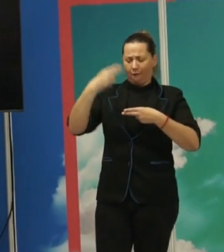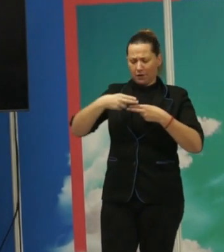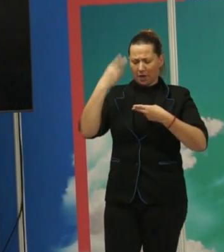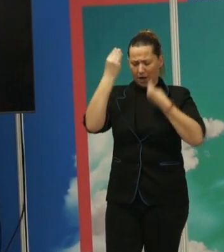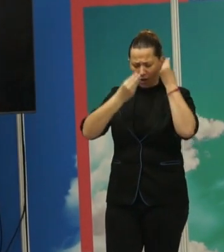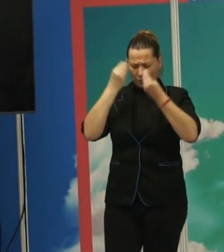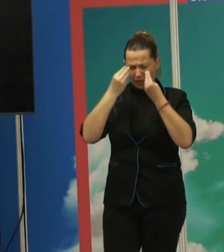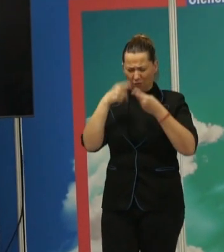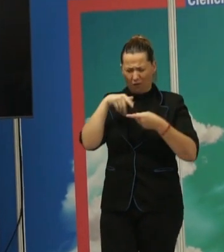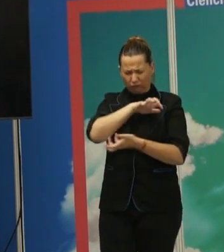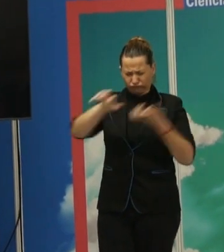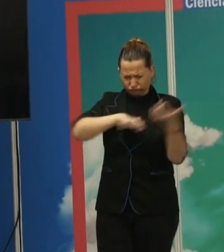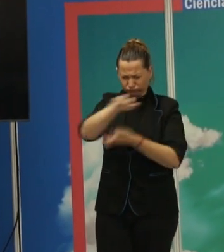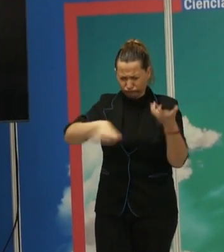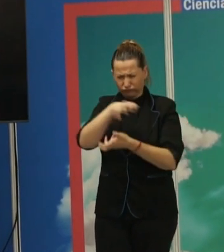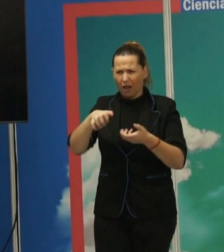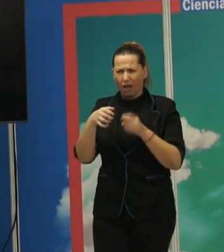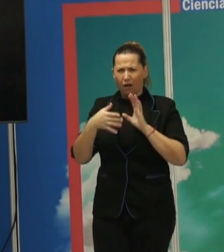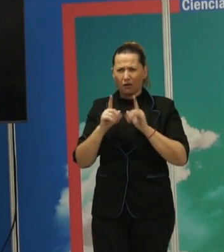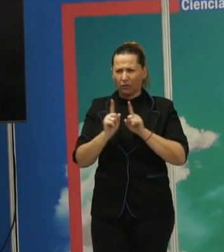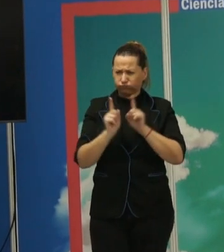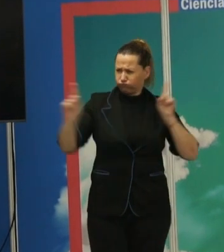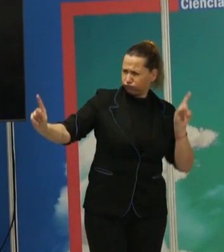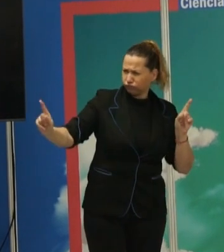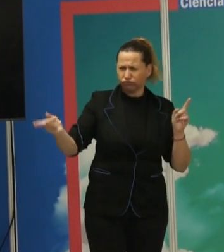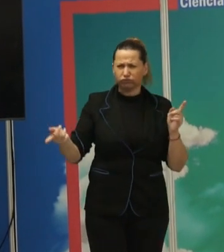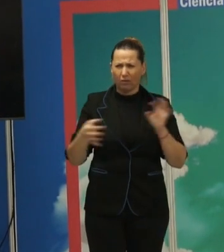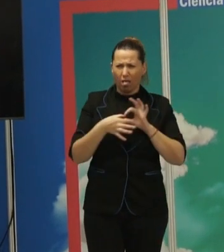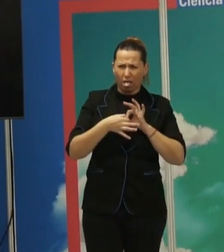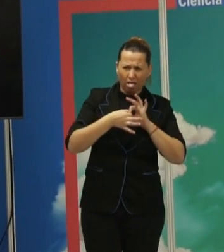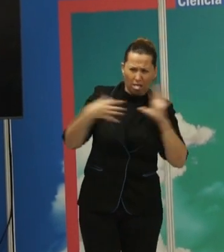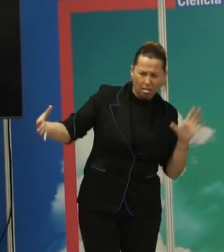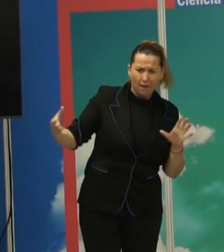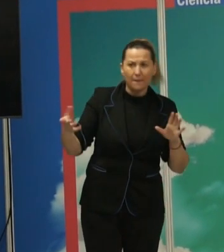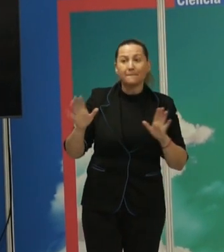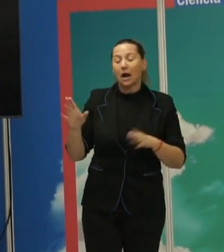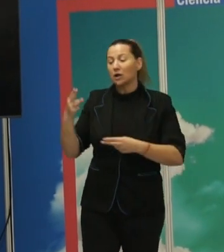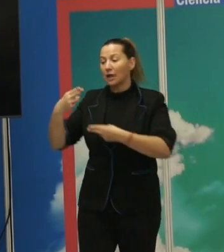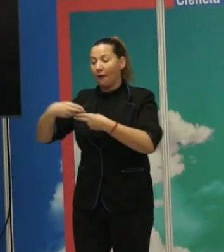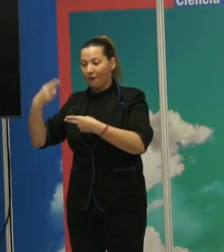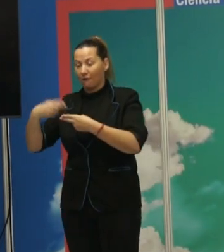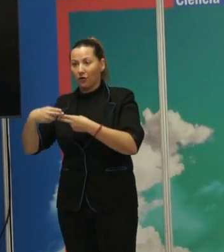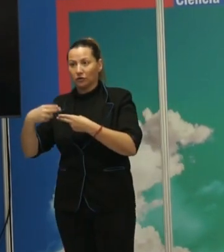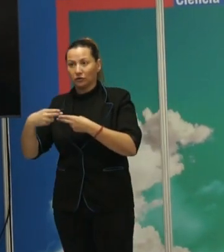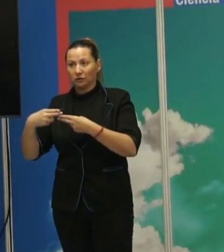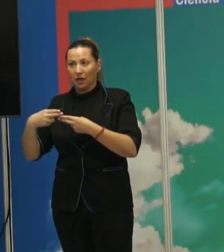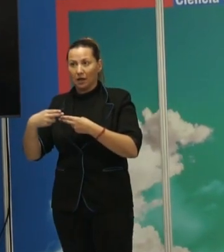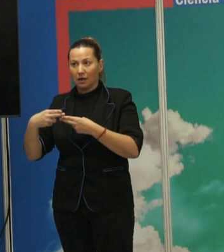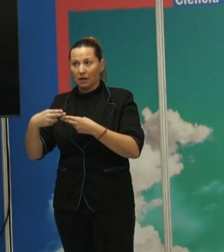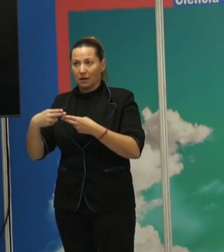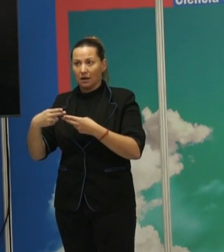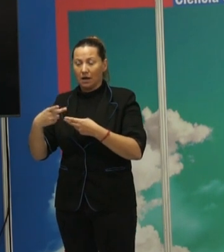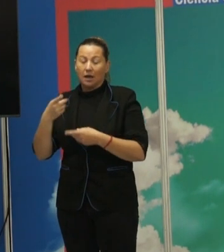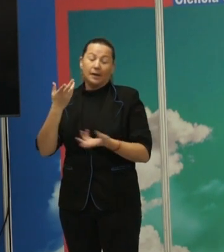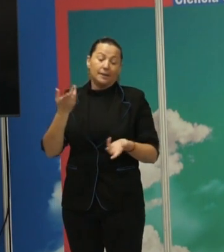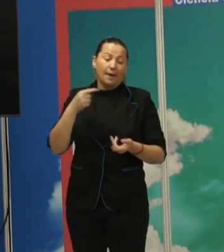conflictivo, en algo que se para, pero la frontera tiene otra parte, esa existe, obviamente, y desgraciadamente